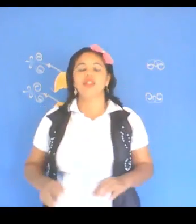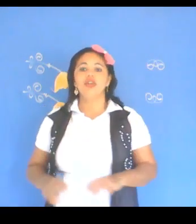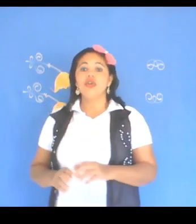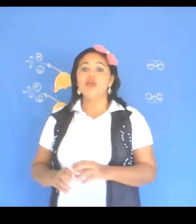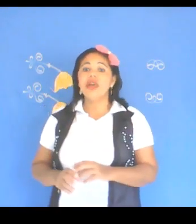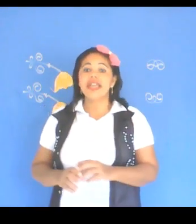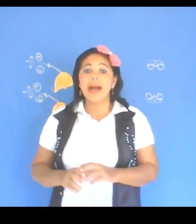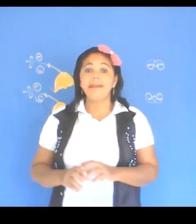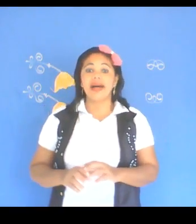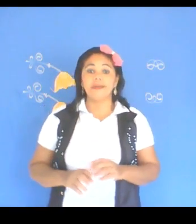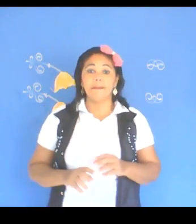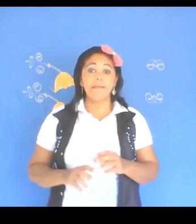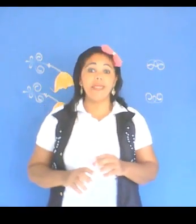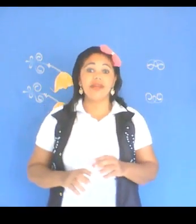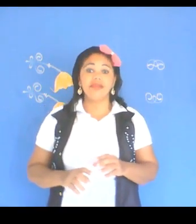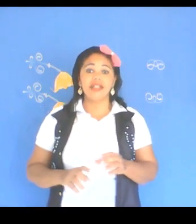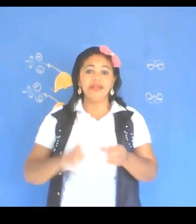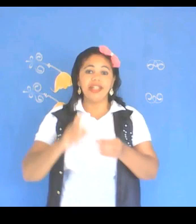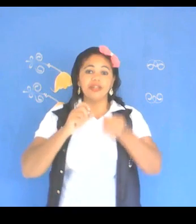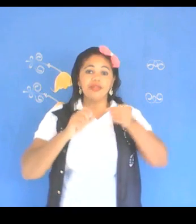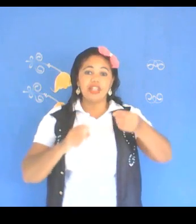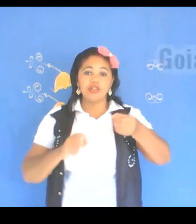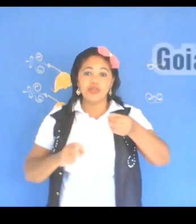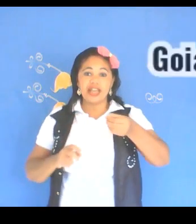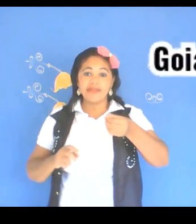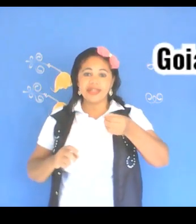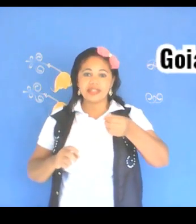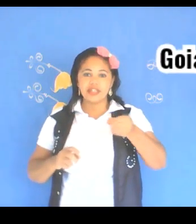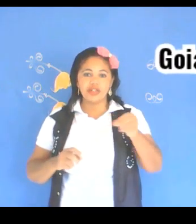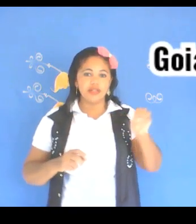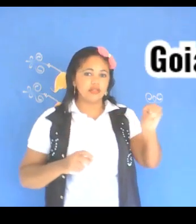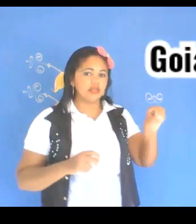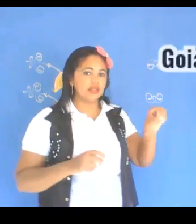goiaba, o sinal de goiaba é assim, ó,